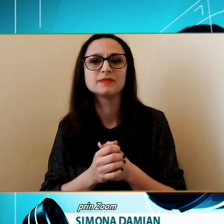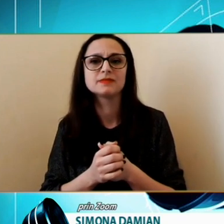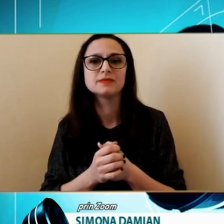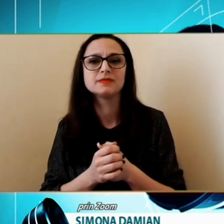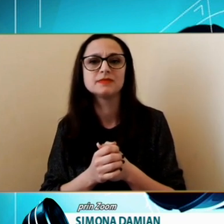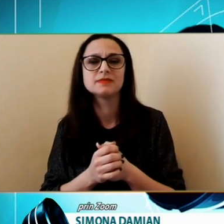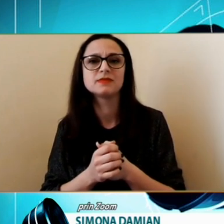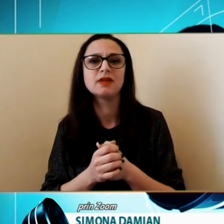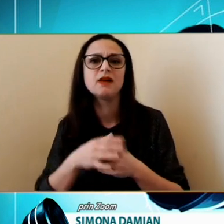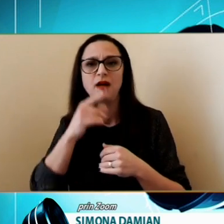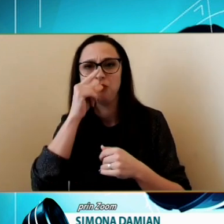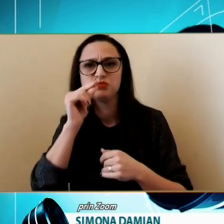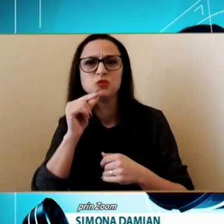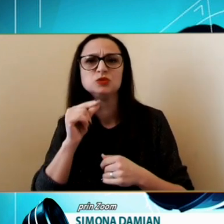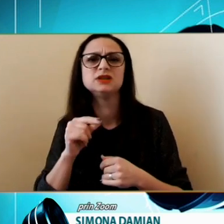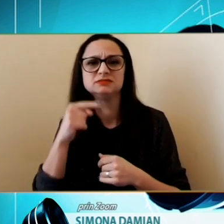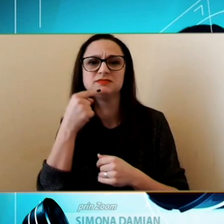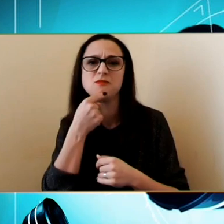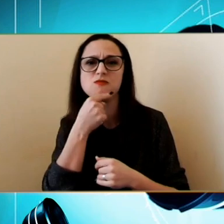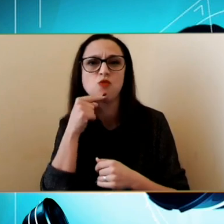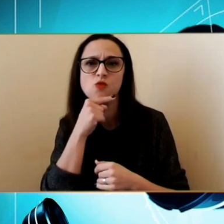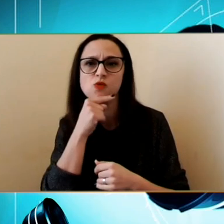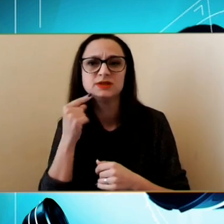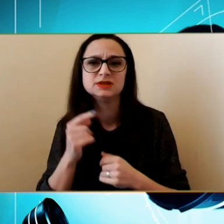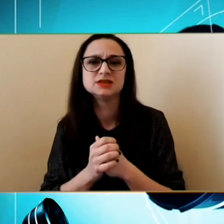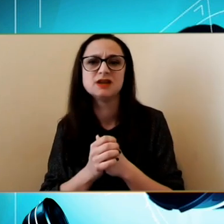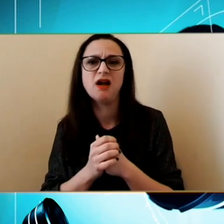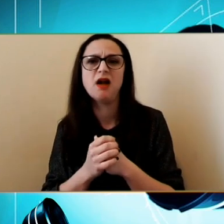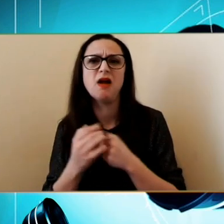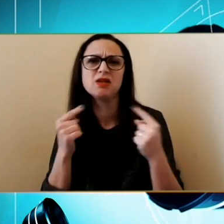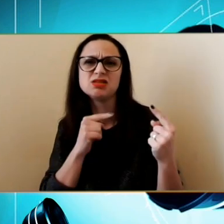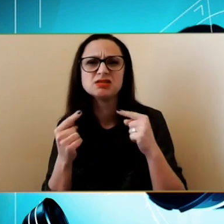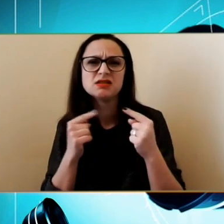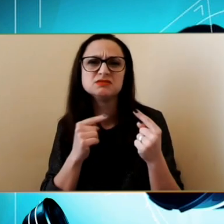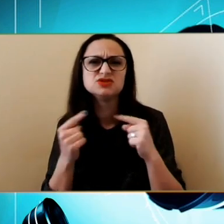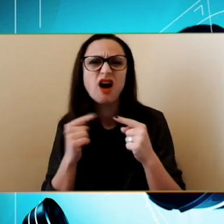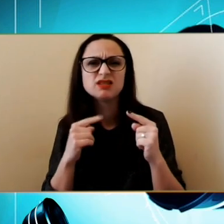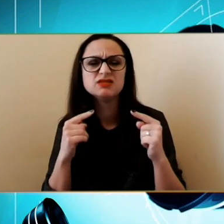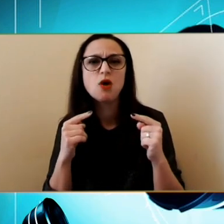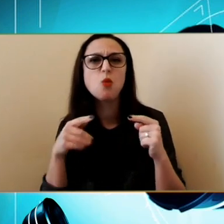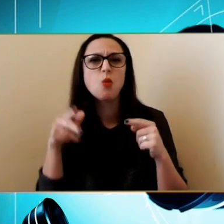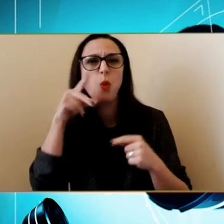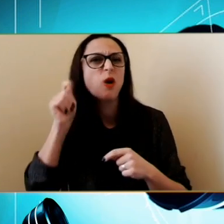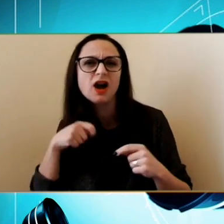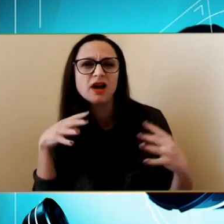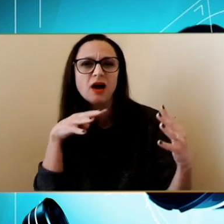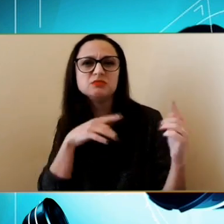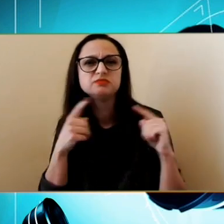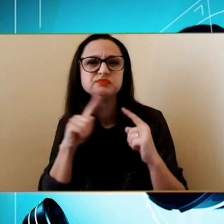Putin Că Discuții cu Ucraina Dar nici prin cap nu ne-a trecut Că o să înceapă